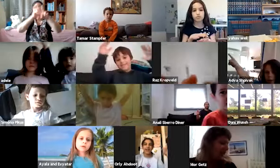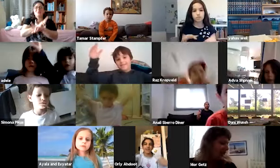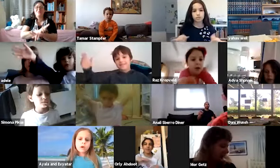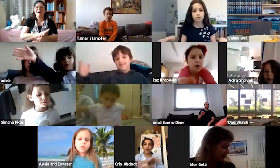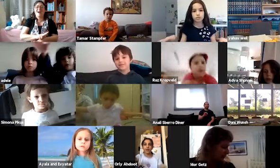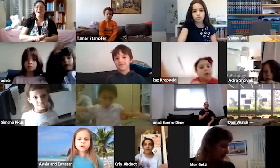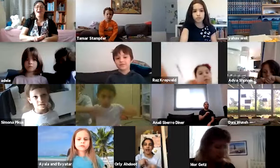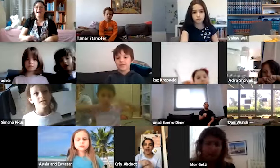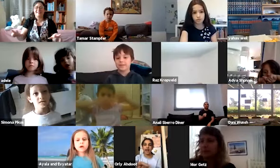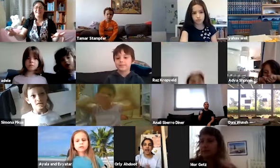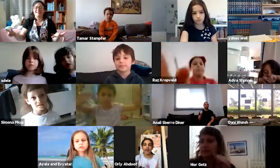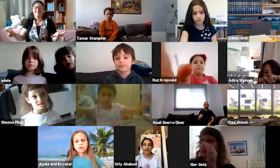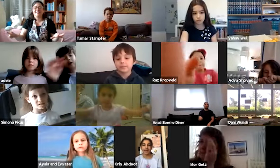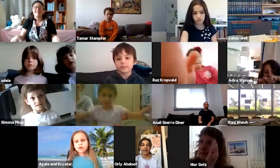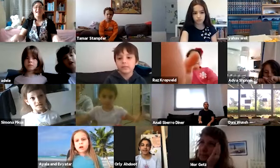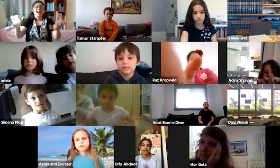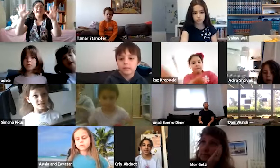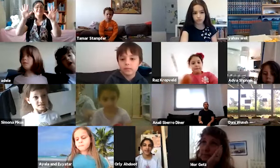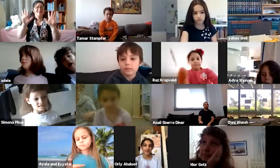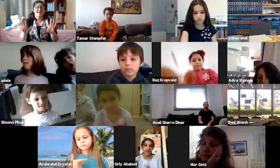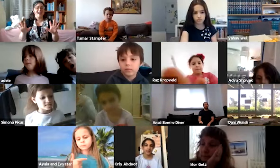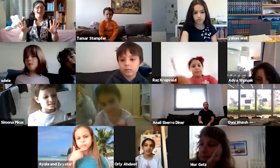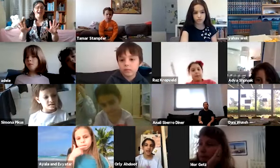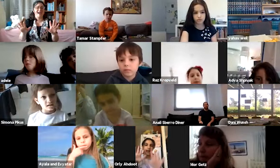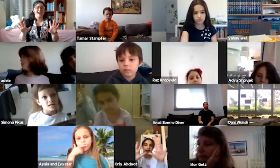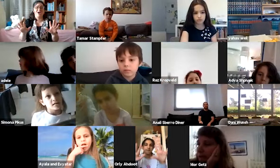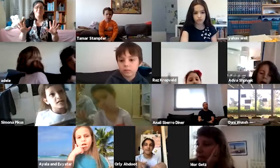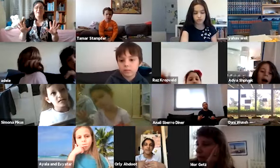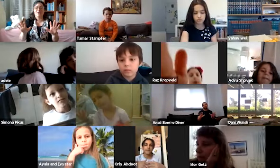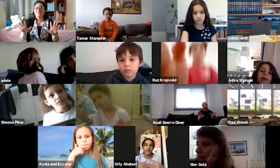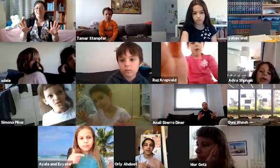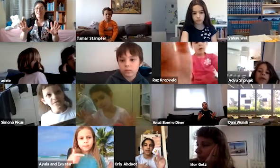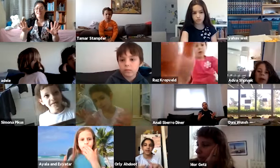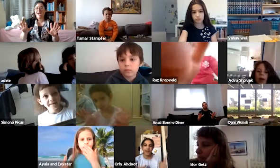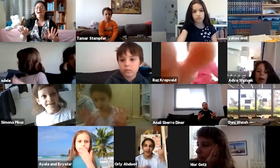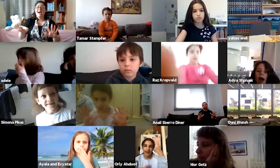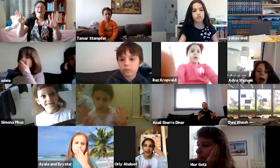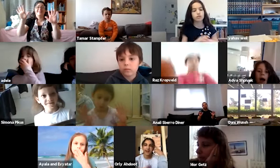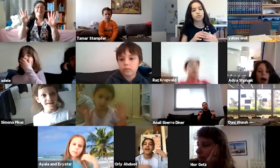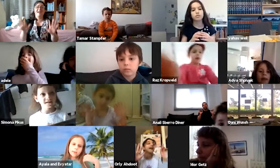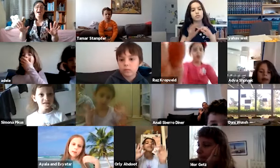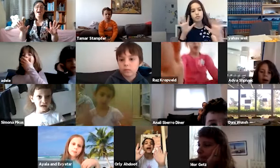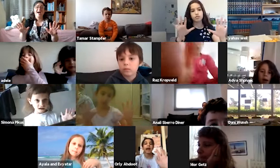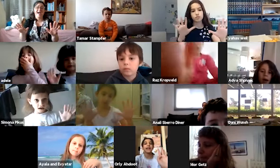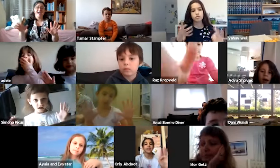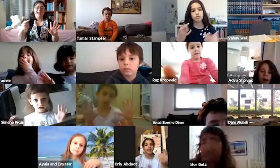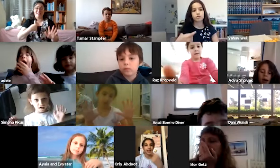שבשמיים ובארץ. עשרה מי יודע. עשרה, אני